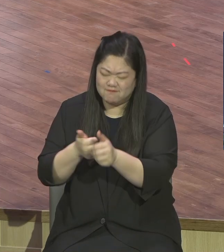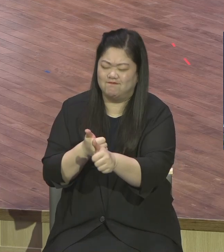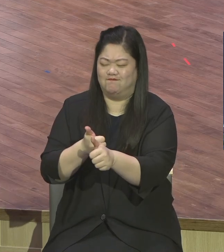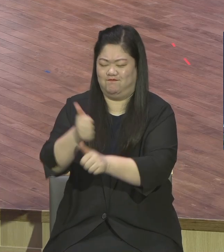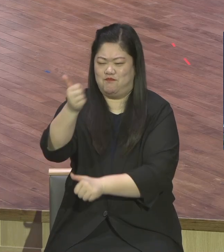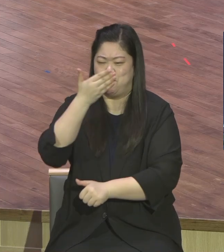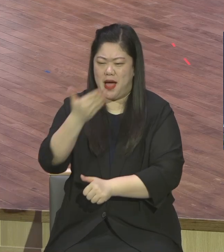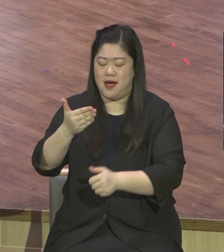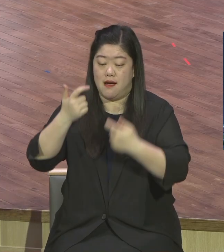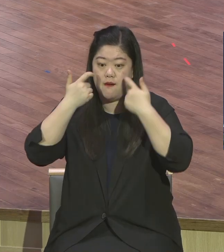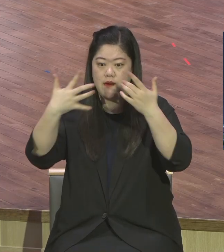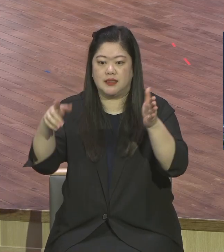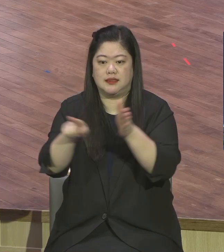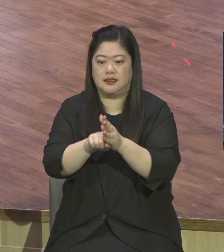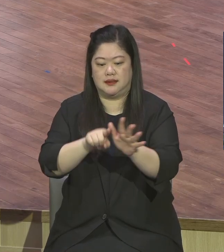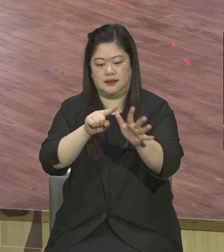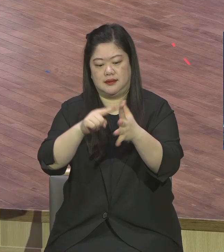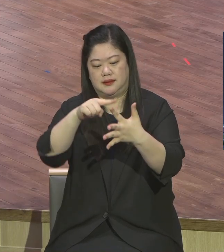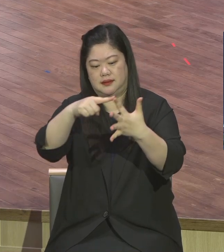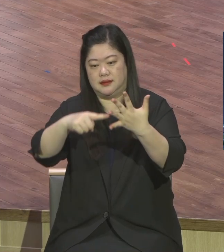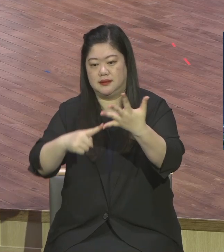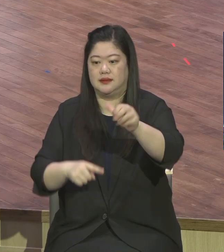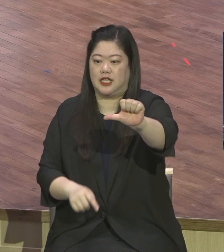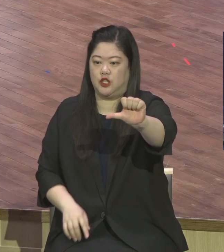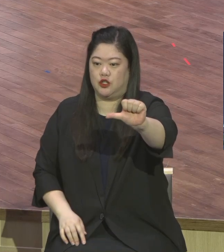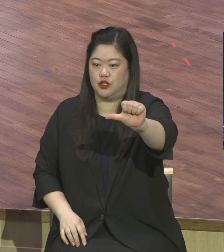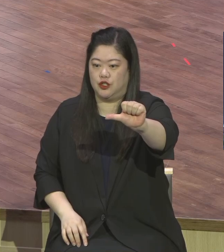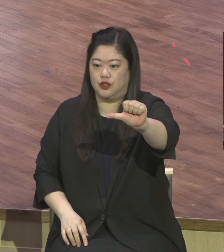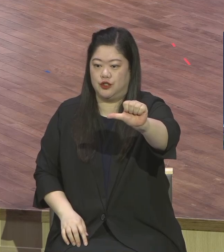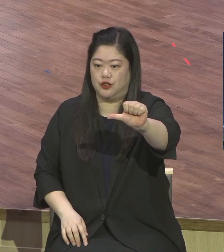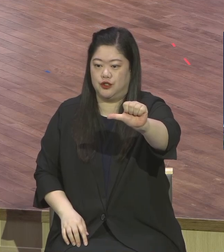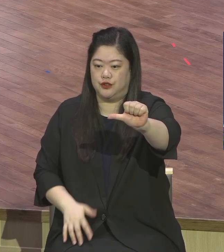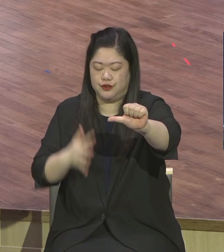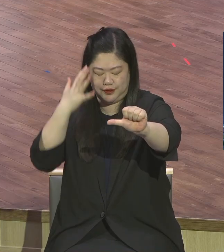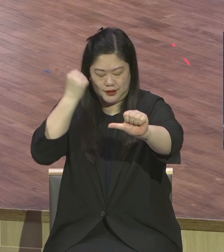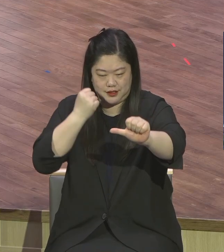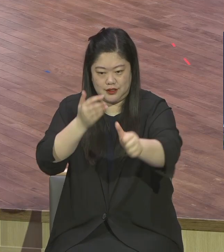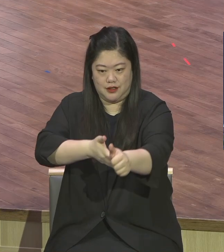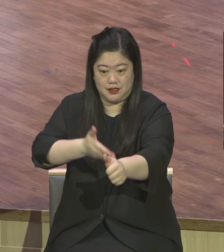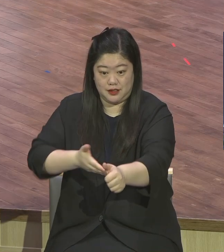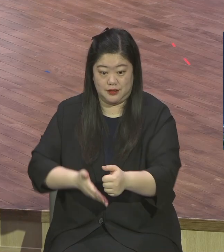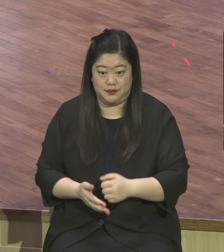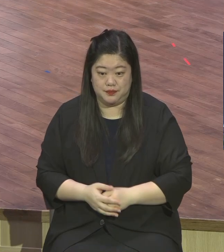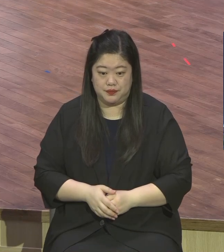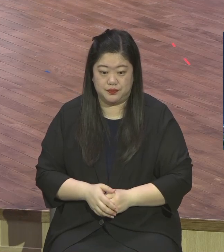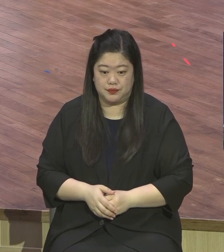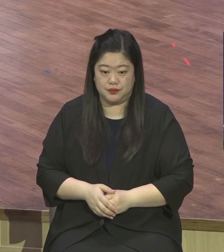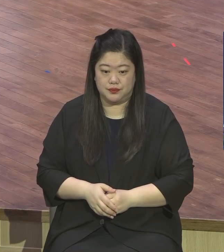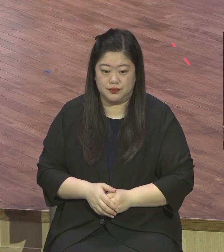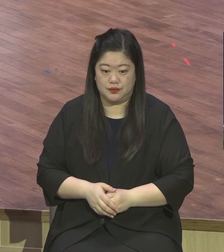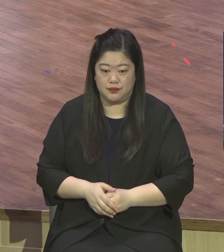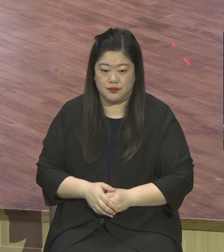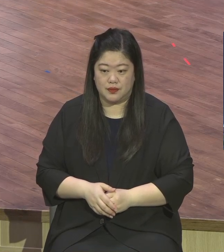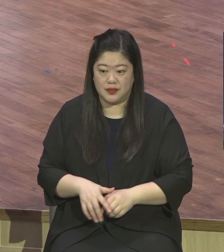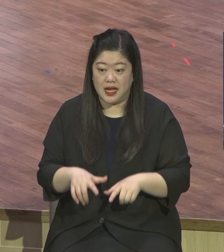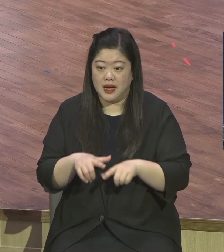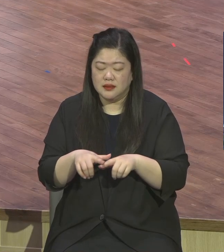그렇게 여러분이 믿으시고 이 간단하고 단순한 것을 종교적인 사고를 가지고 오해하지 마시고